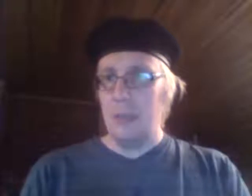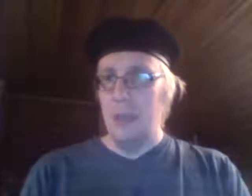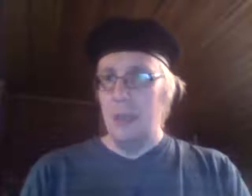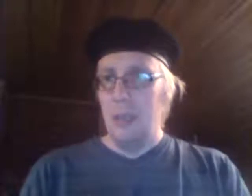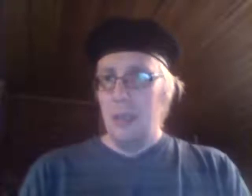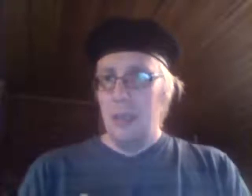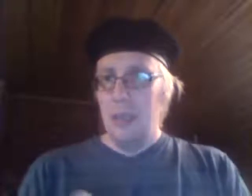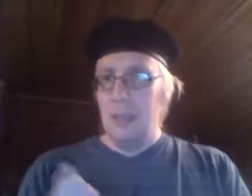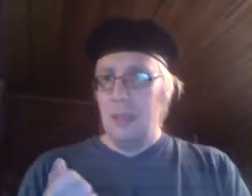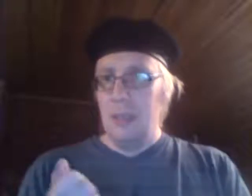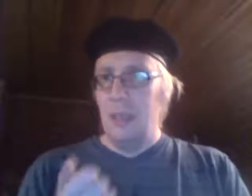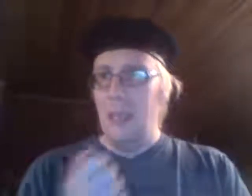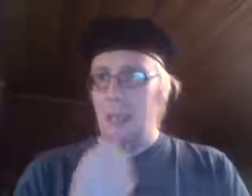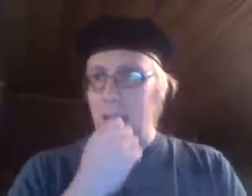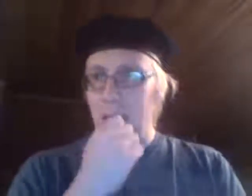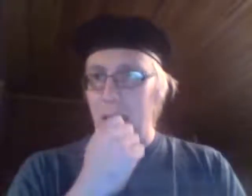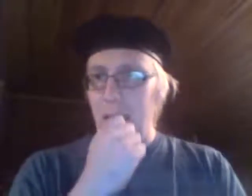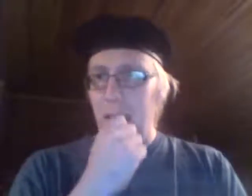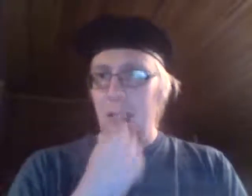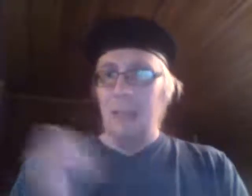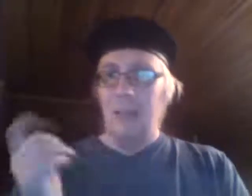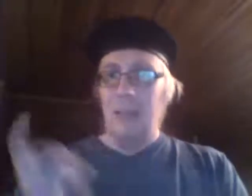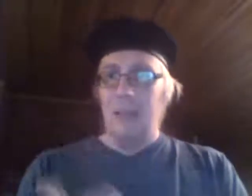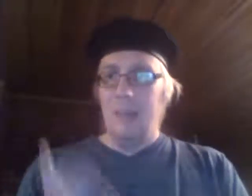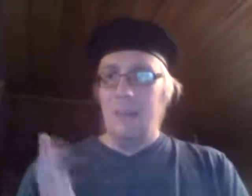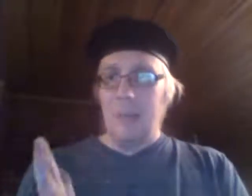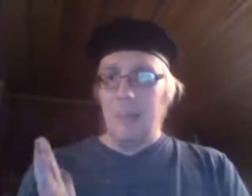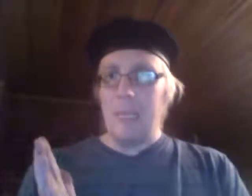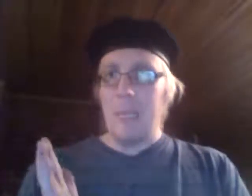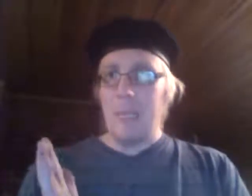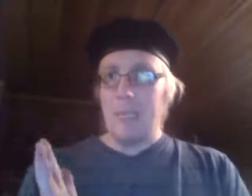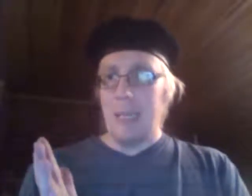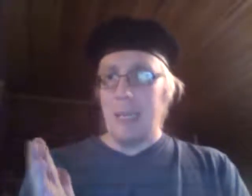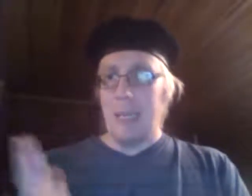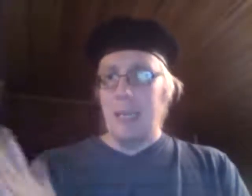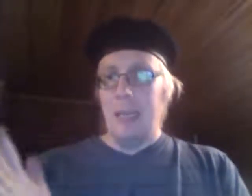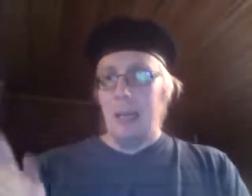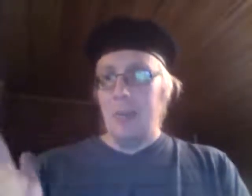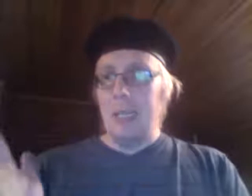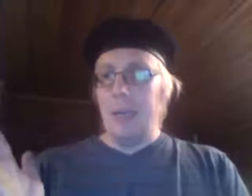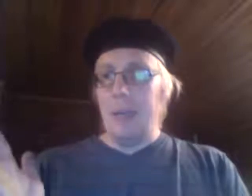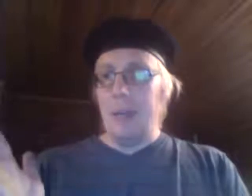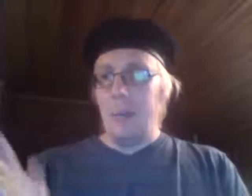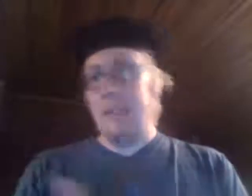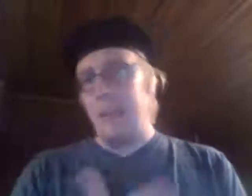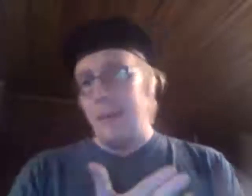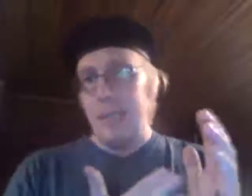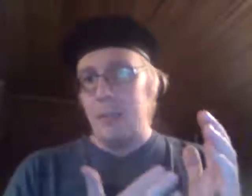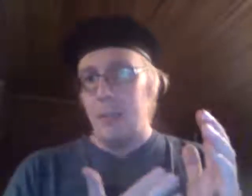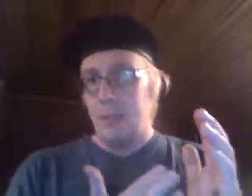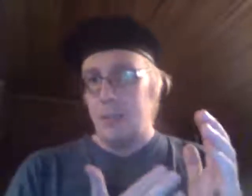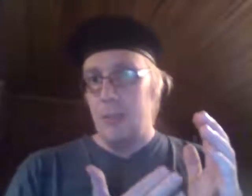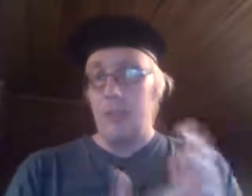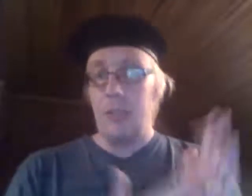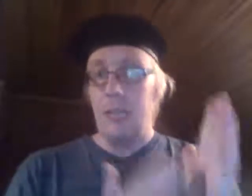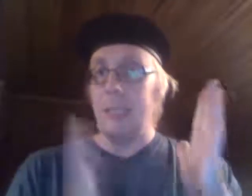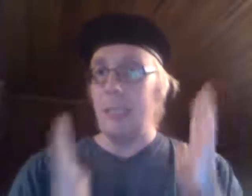siinä, mitä pitäisi tehdä. Ja miten Brasilian väestötä ottaa, jos sä laitat ne